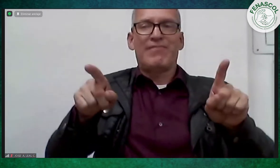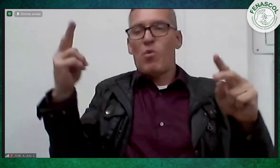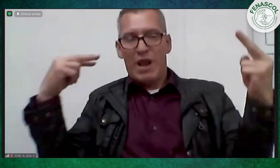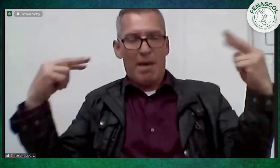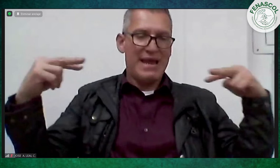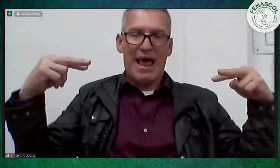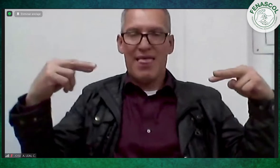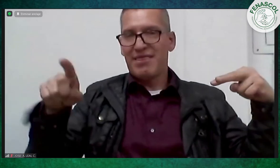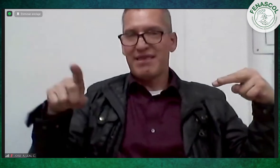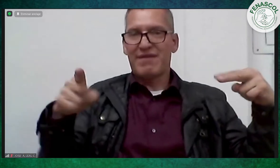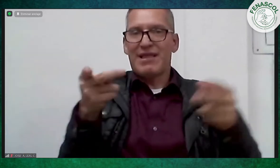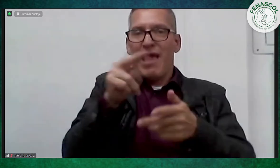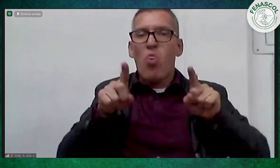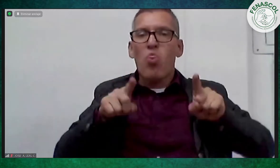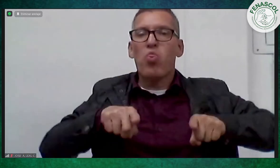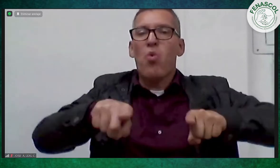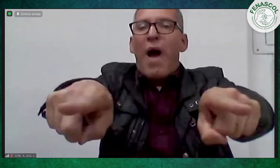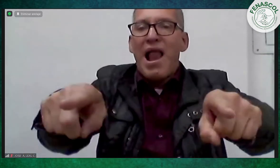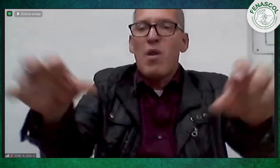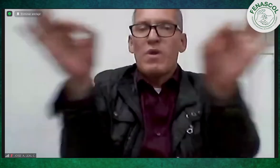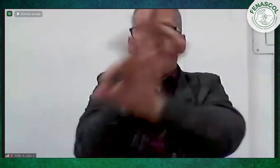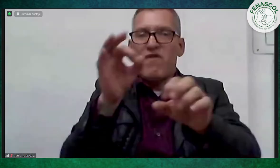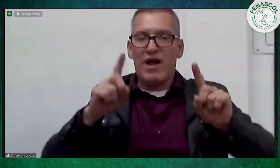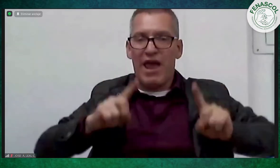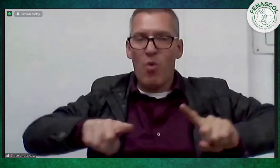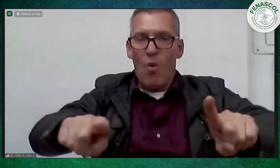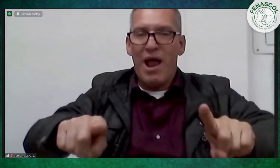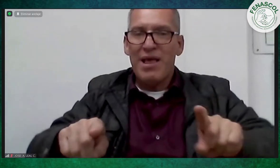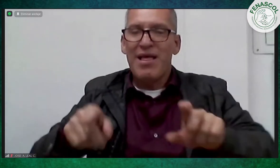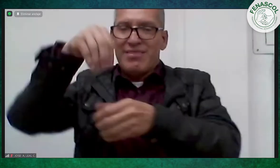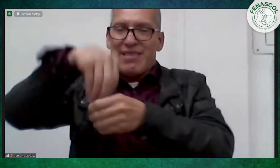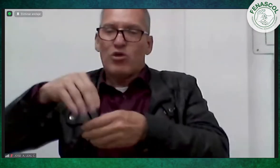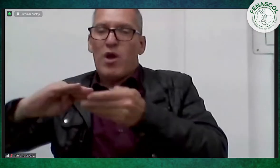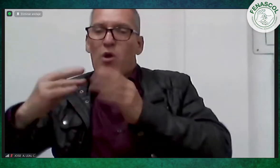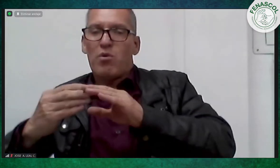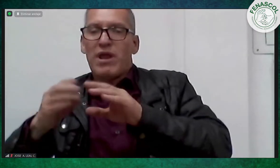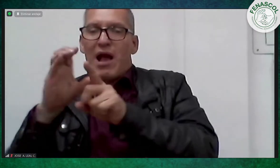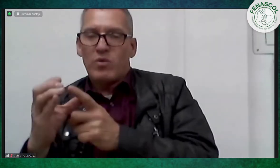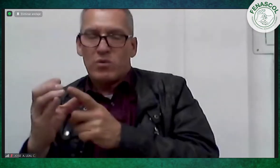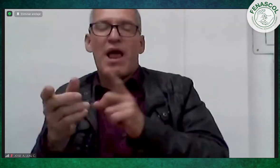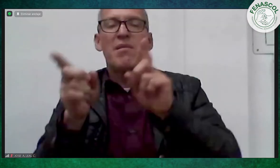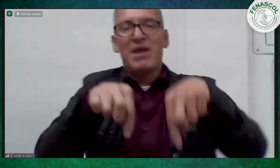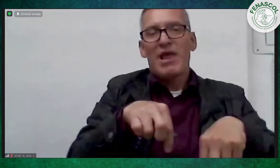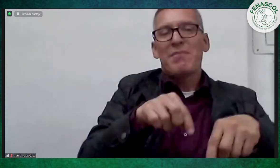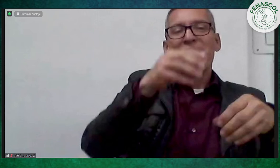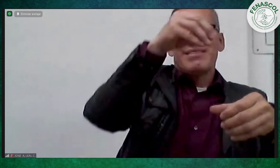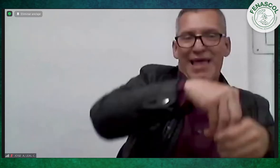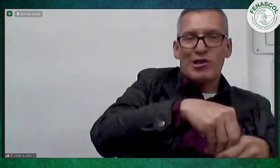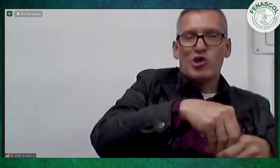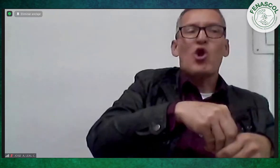Esas miradas reconocen el enfoque dual. Si bien hacemos parte de una comunidad cultural minoritaria, también estamos dentro de la